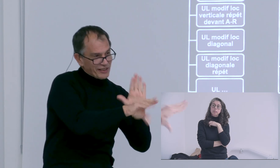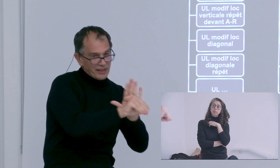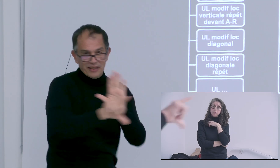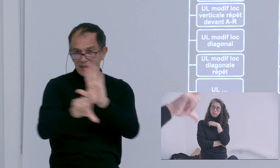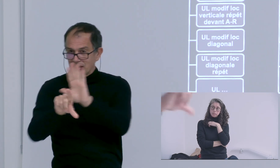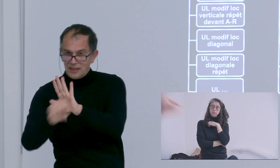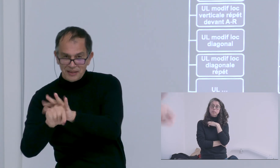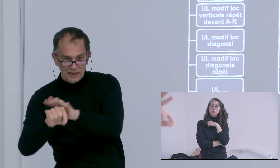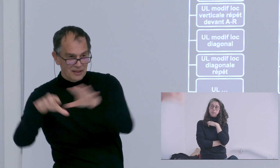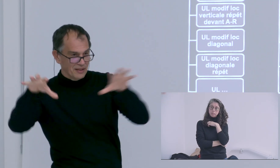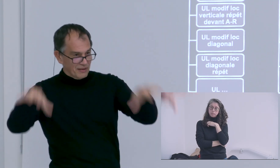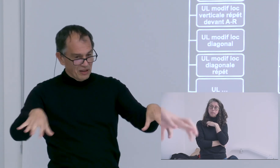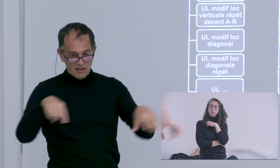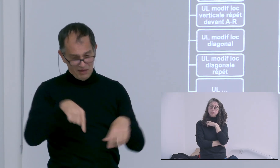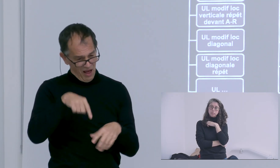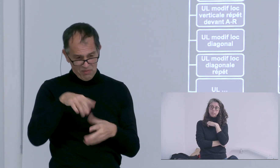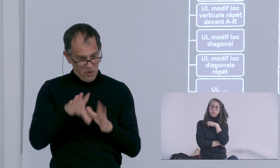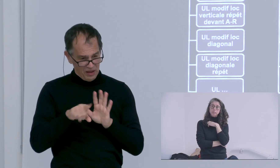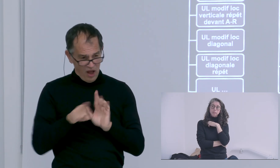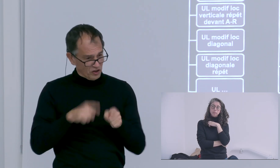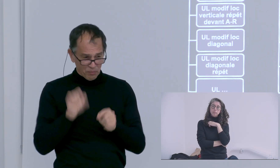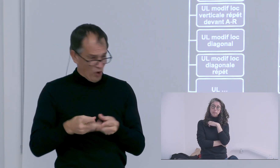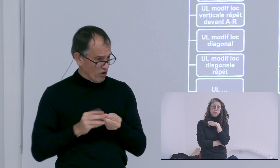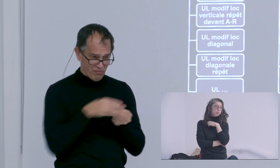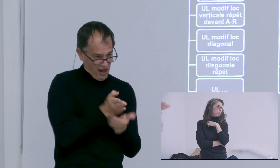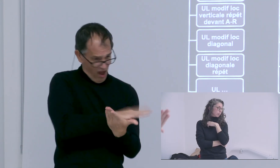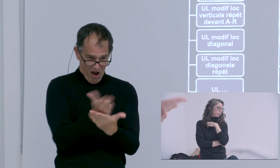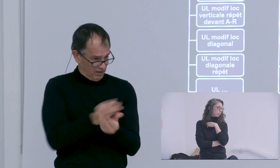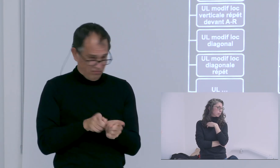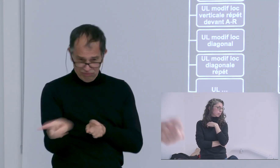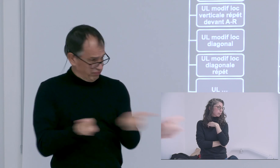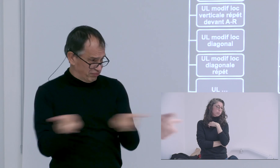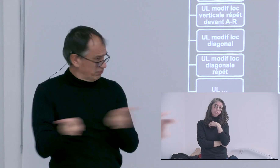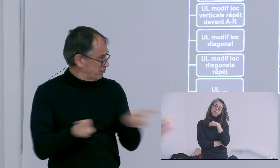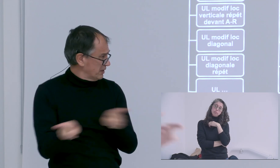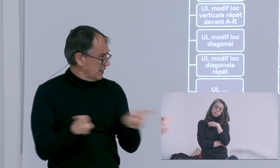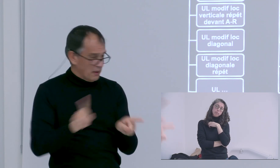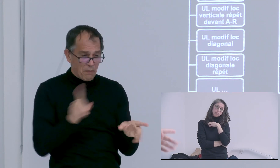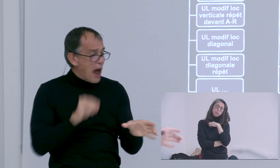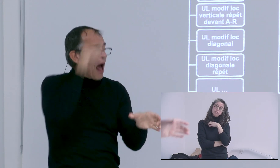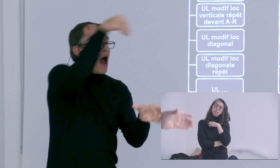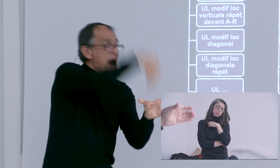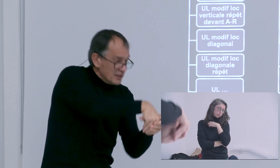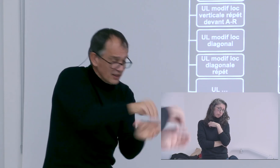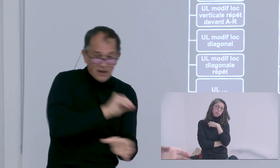de dire que les pointages qu'ils soient dans la partie